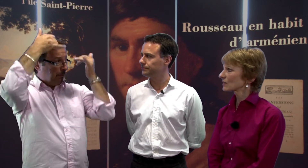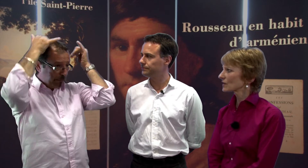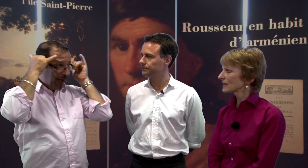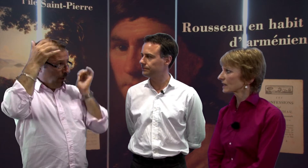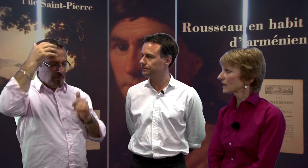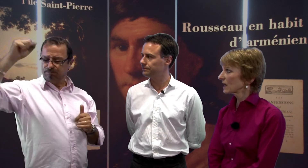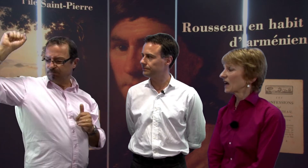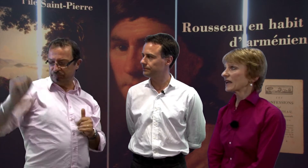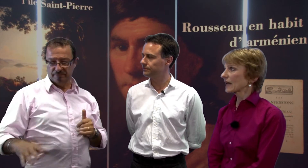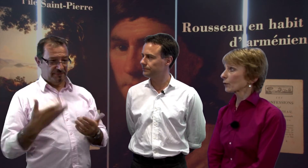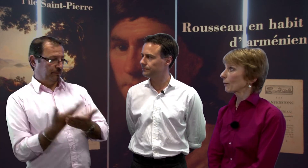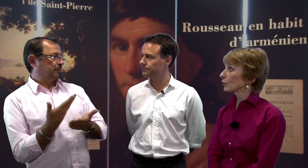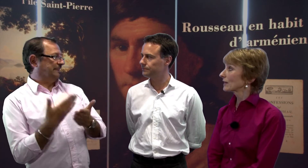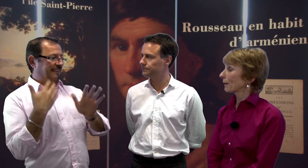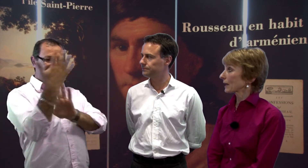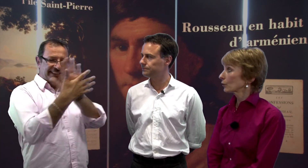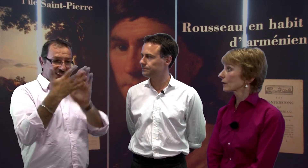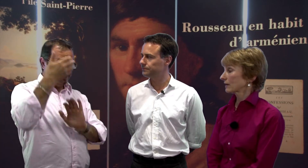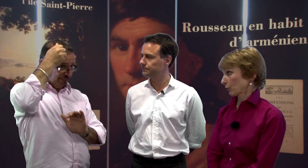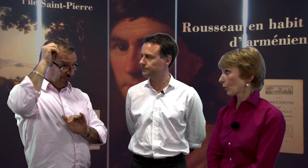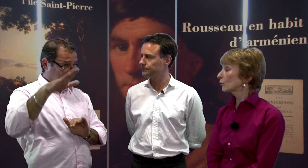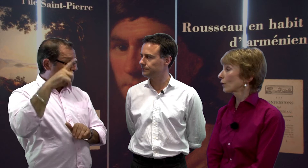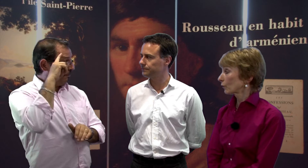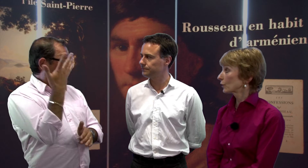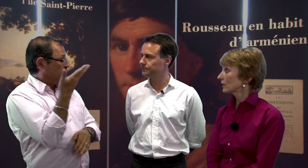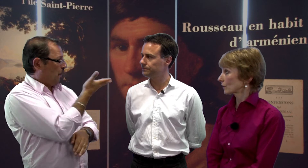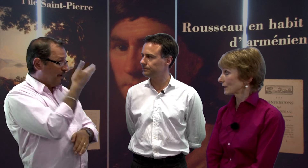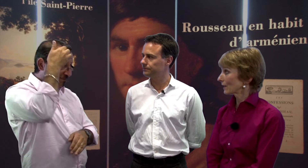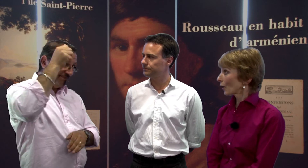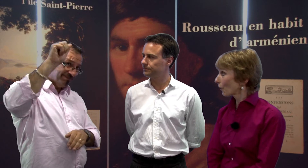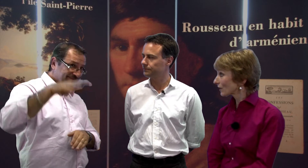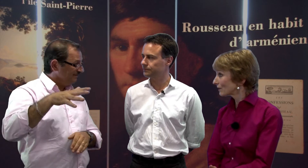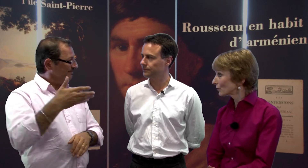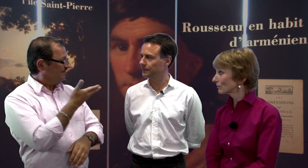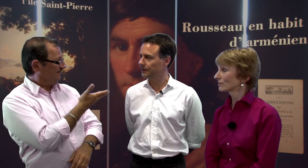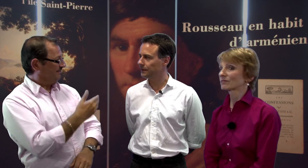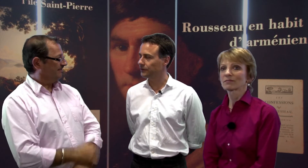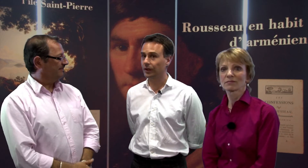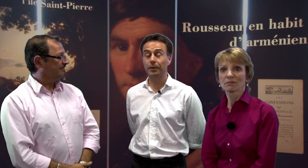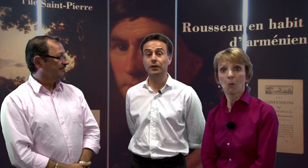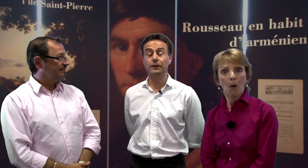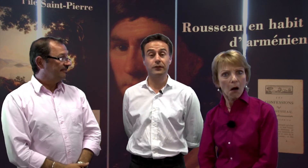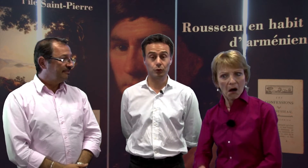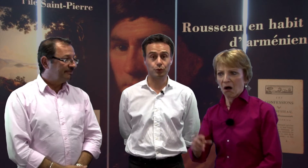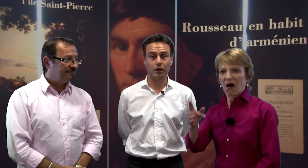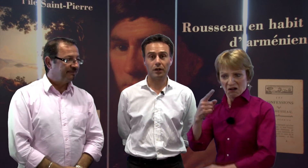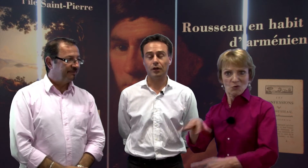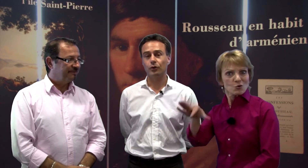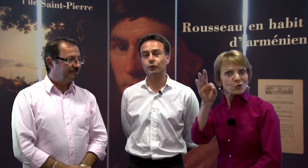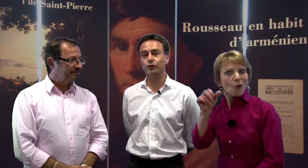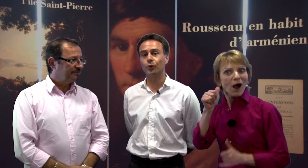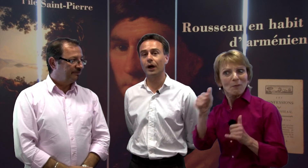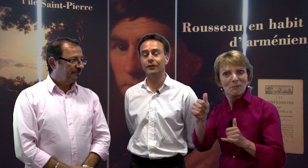avec cette société. Il a donc abandonné sa perruque, c'est pourquoi nous lui avons donné ceci. Qu'en pensez-vous ? Cela me paraît un excellent choix.